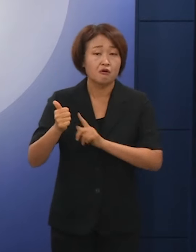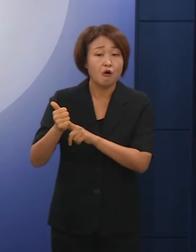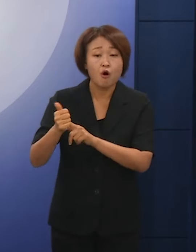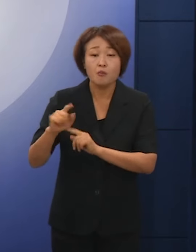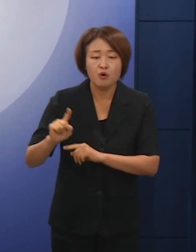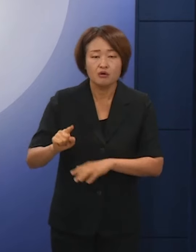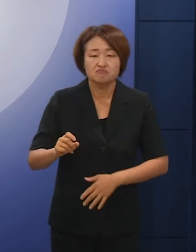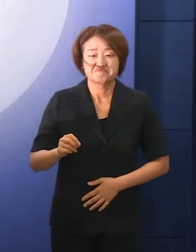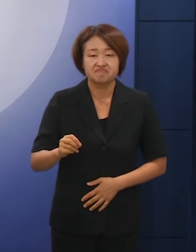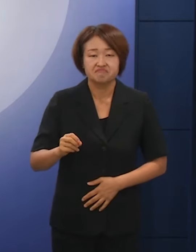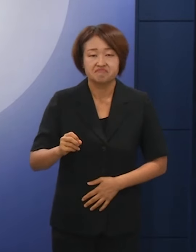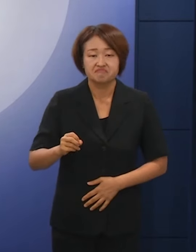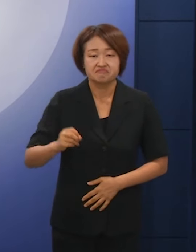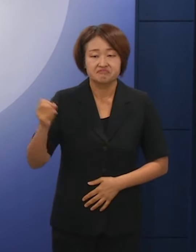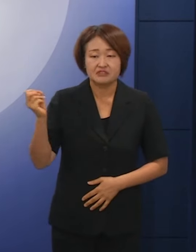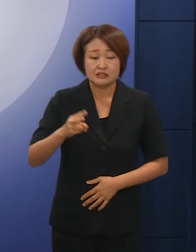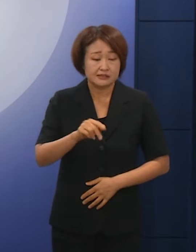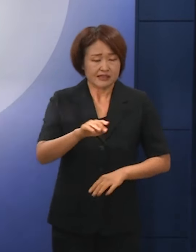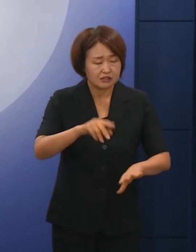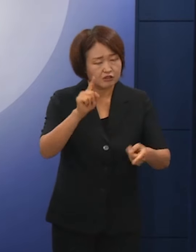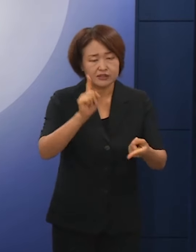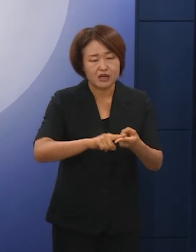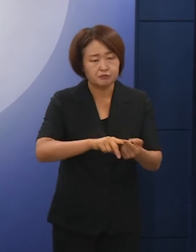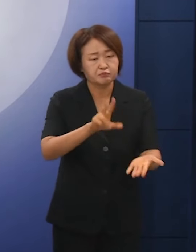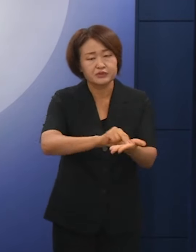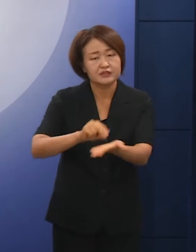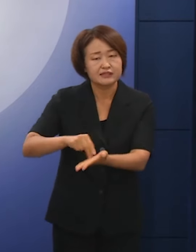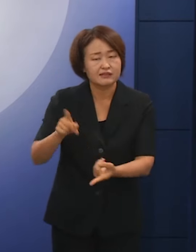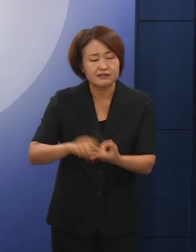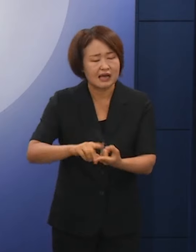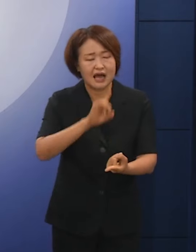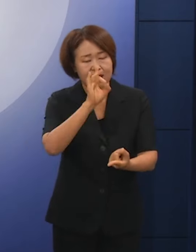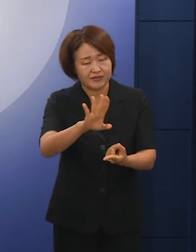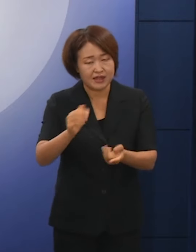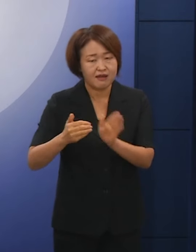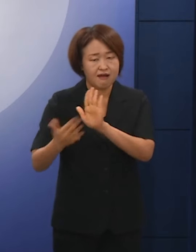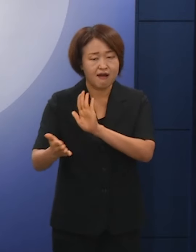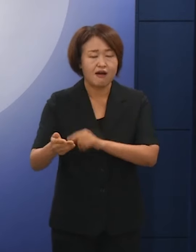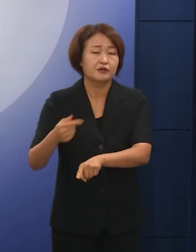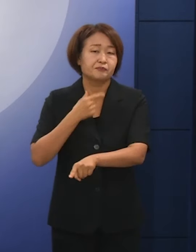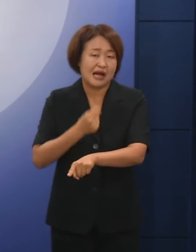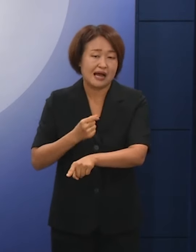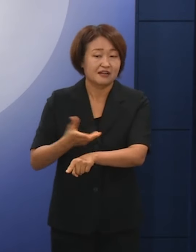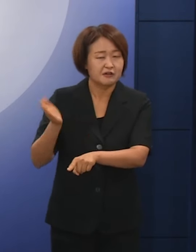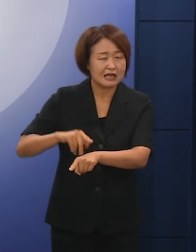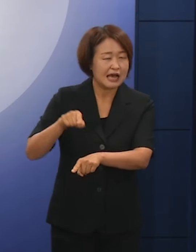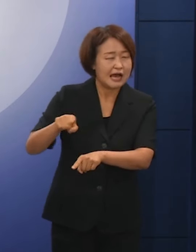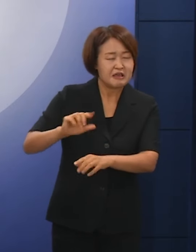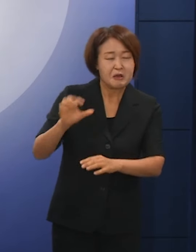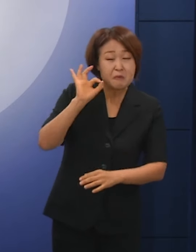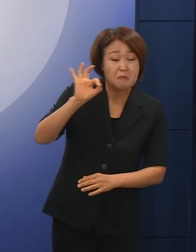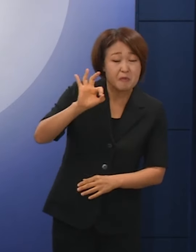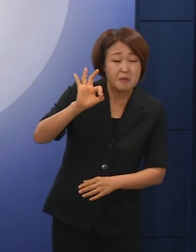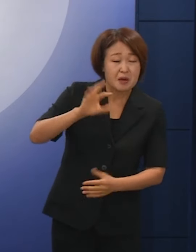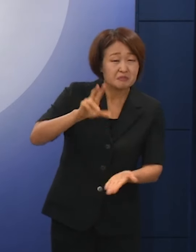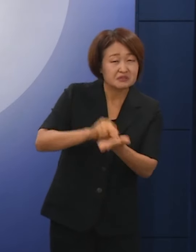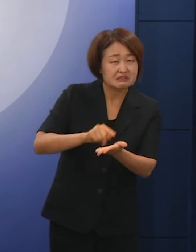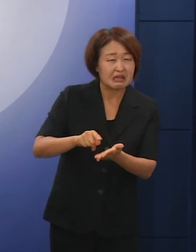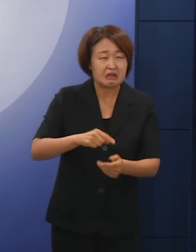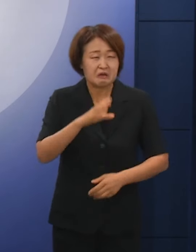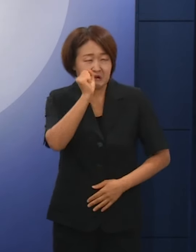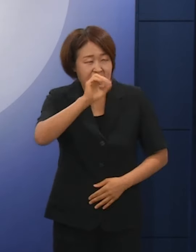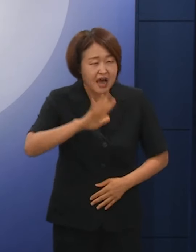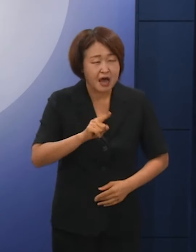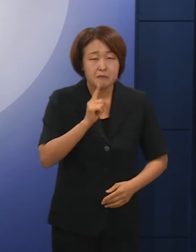제의 요구권을 행사한다는 프레임을 덧씌우고자 하는 정치적 목적이 아닌지 실로